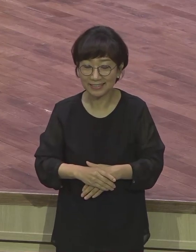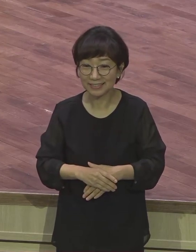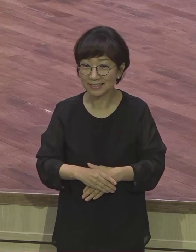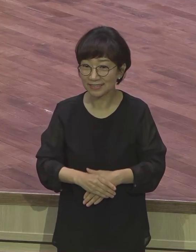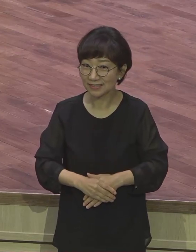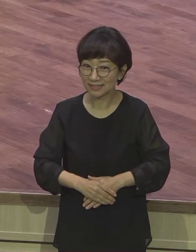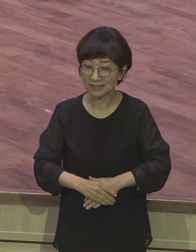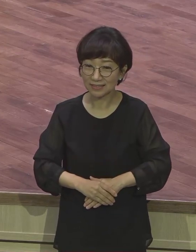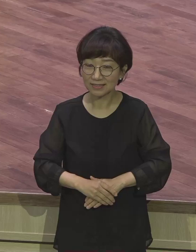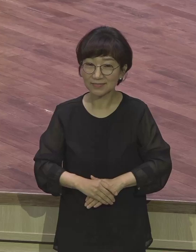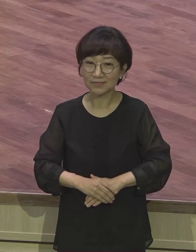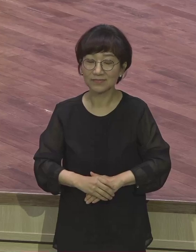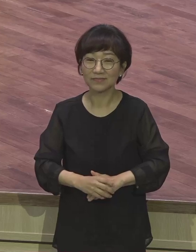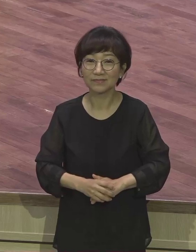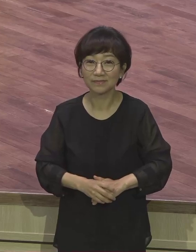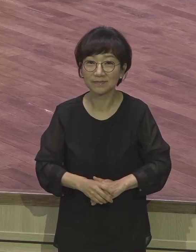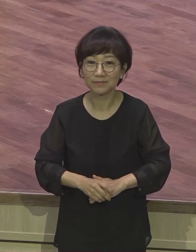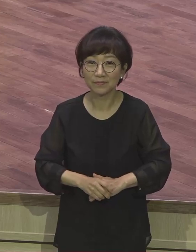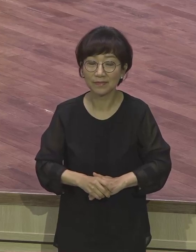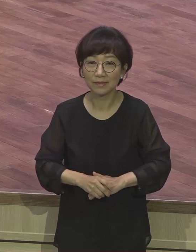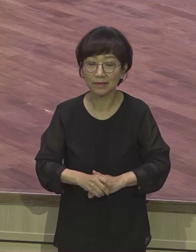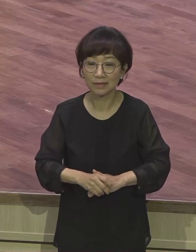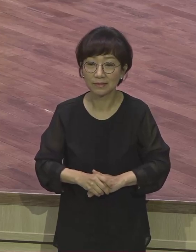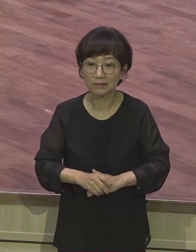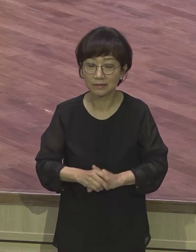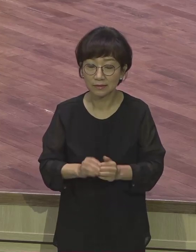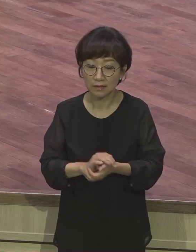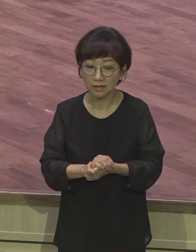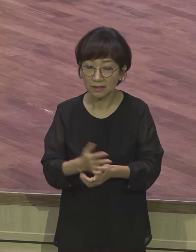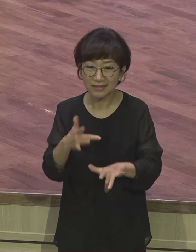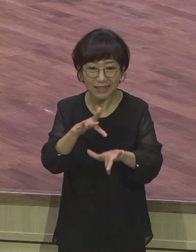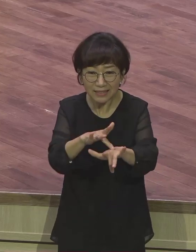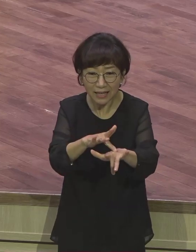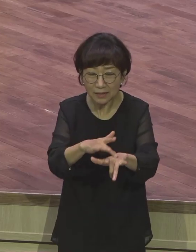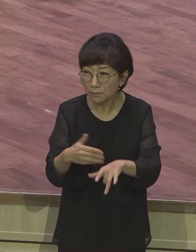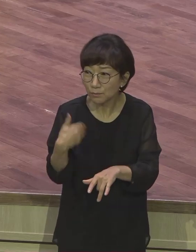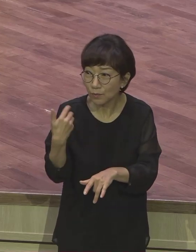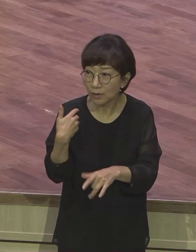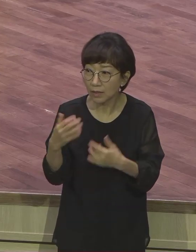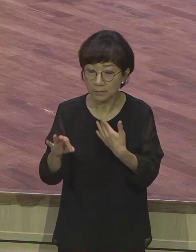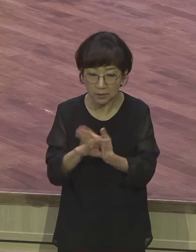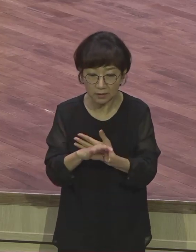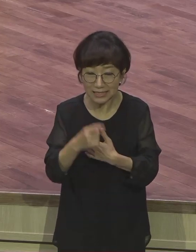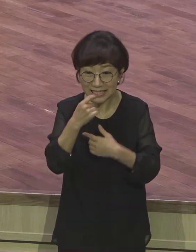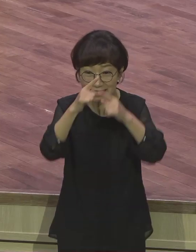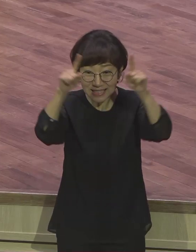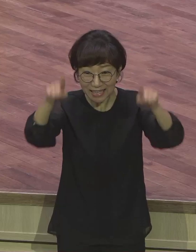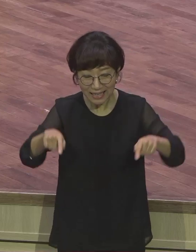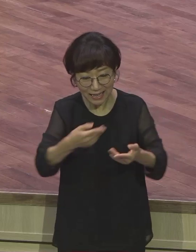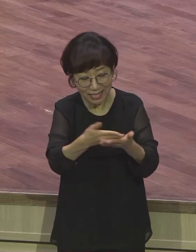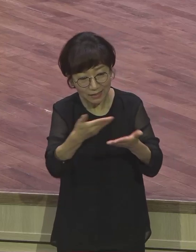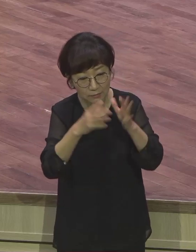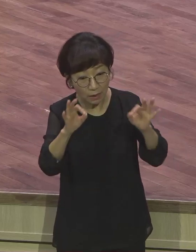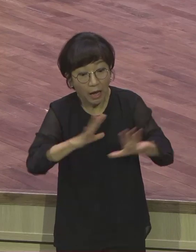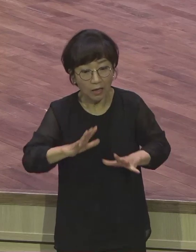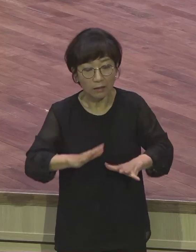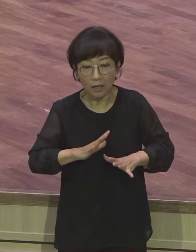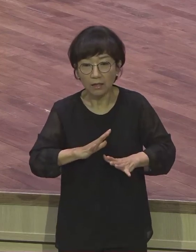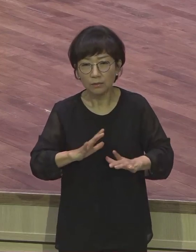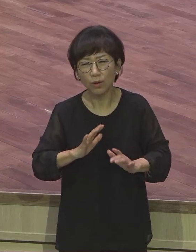그러니까 성도리 이거 모르니까 계속 속는 거예요. 구원받아놓고도 엄청난 주거 받아놓고 엄청난 신분을 가지고